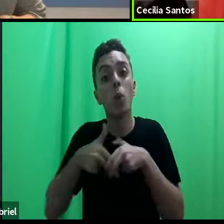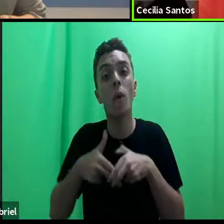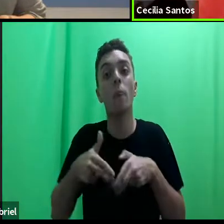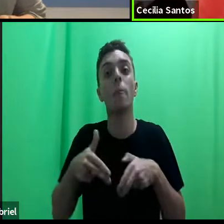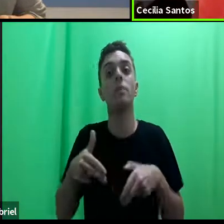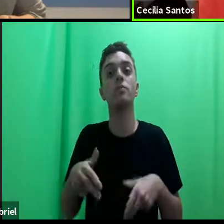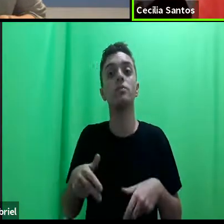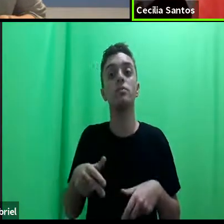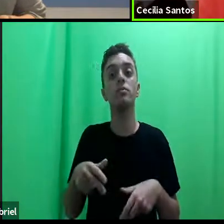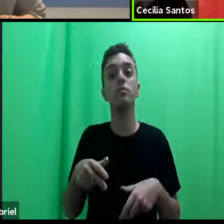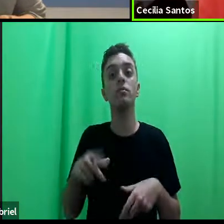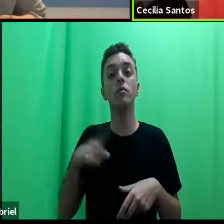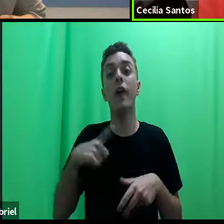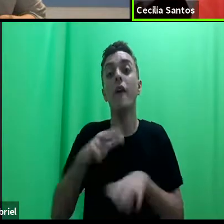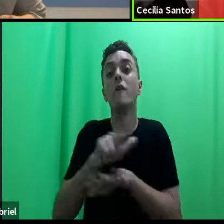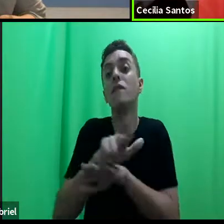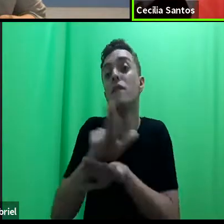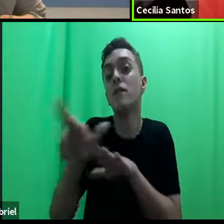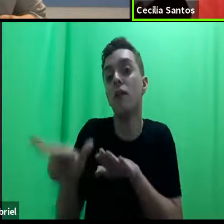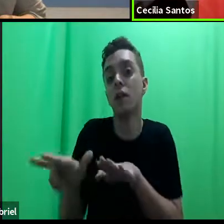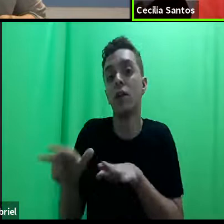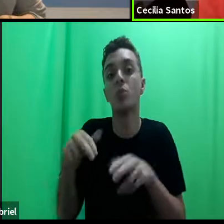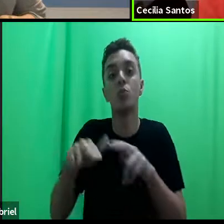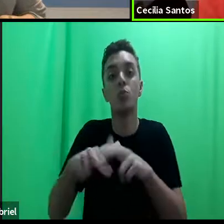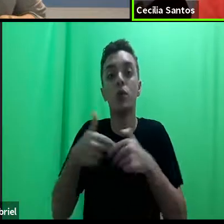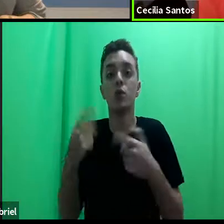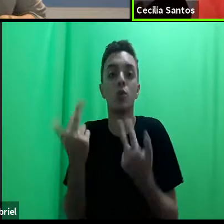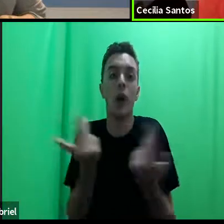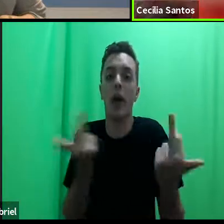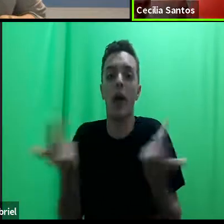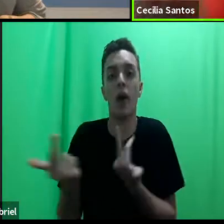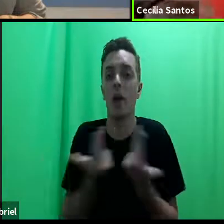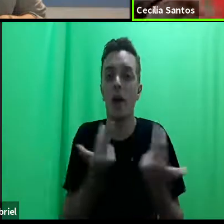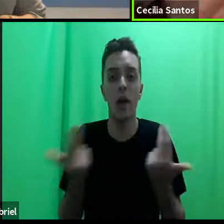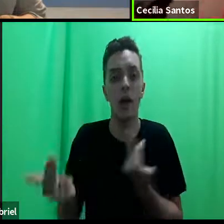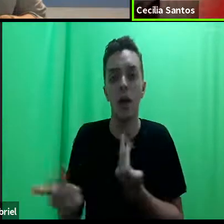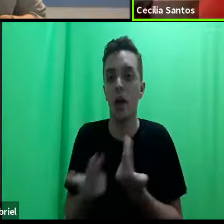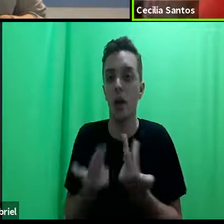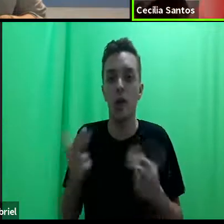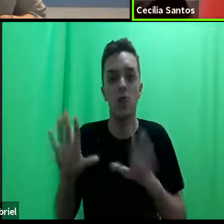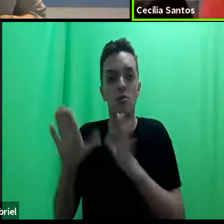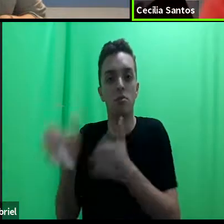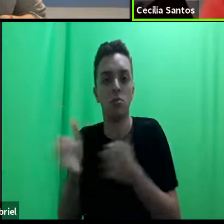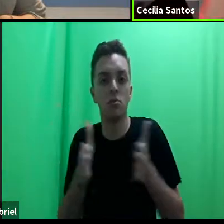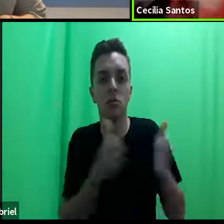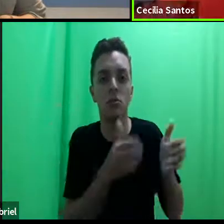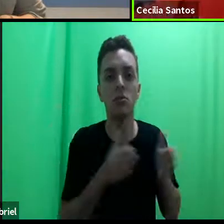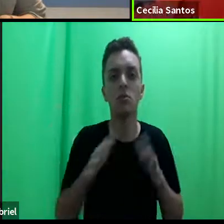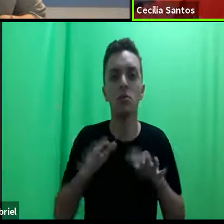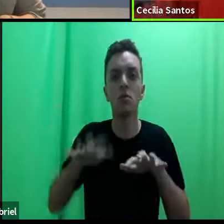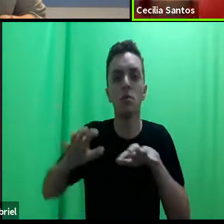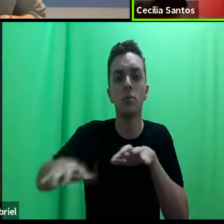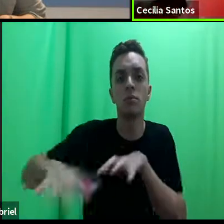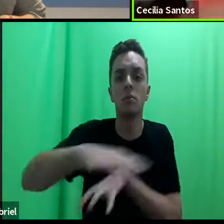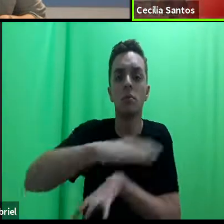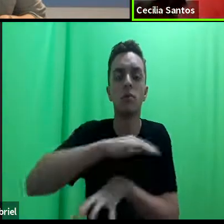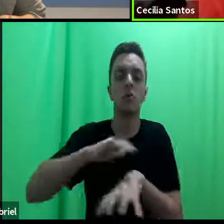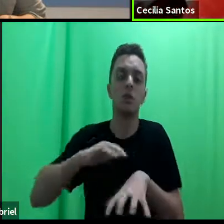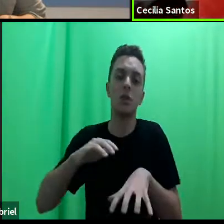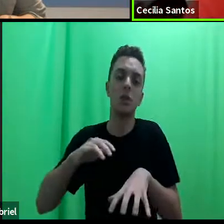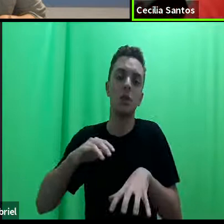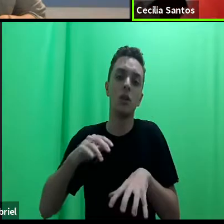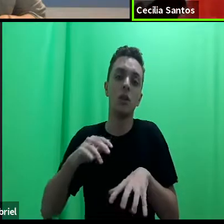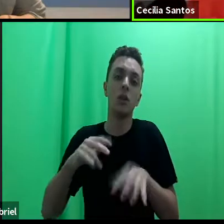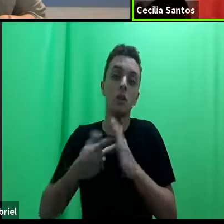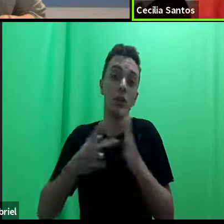há uma variedade, por isso que não são iguais todos os enquadramentos, as concepções. Não quer dizer que os